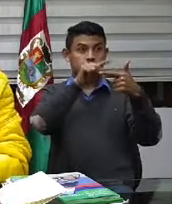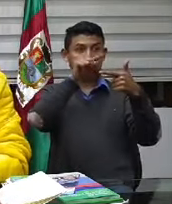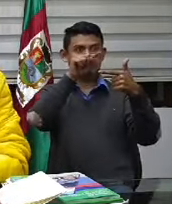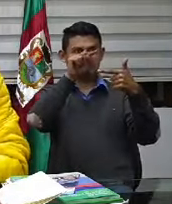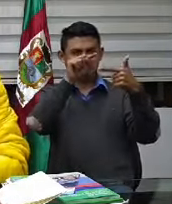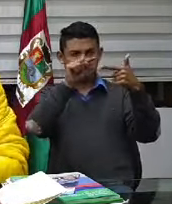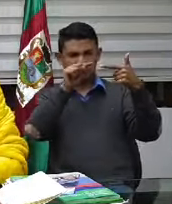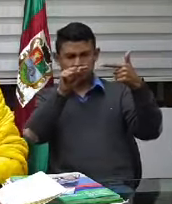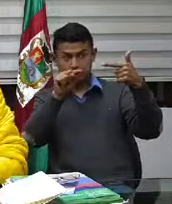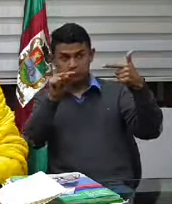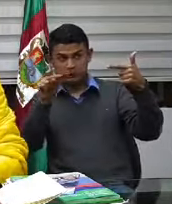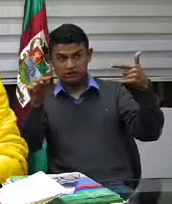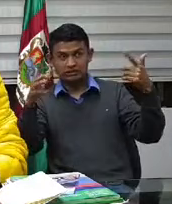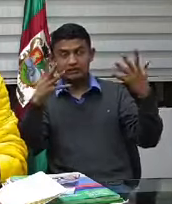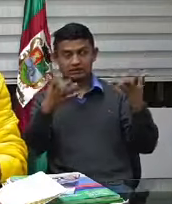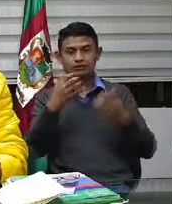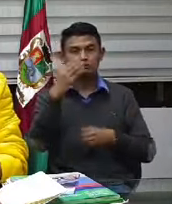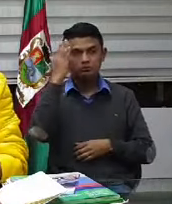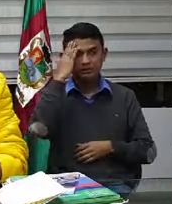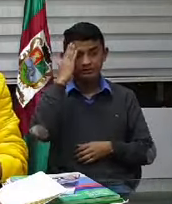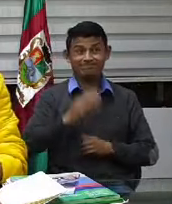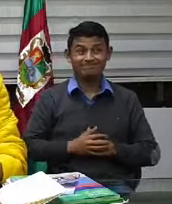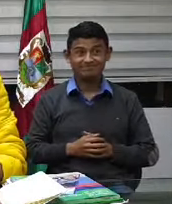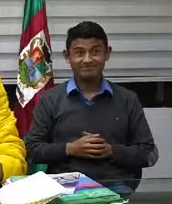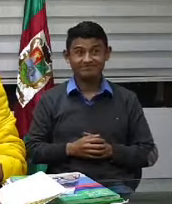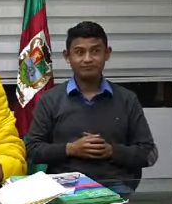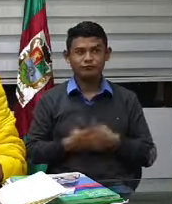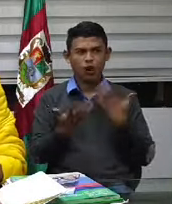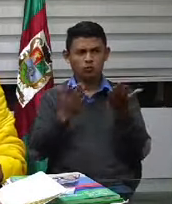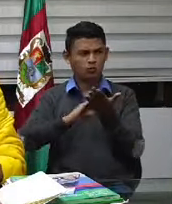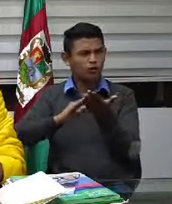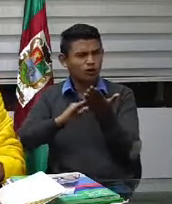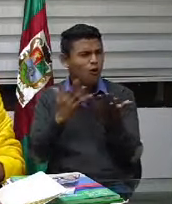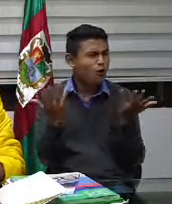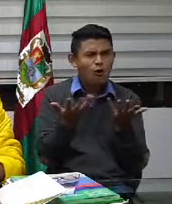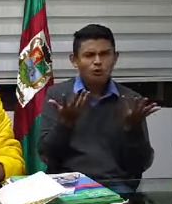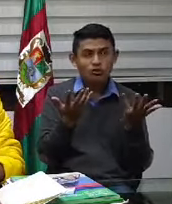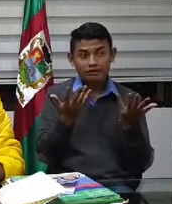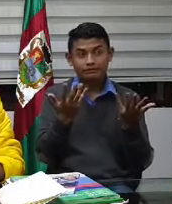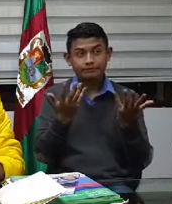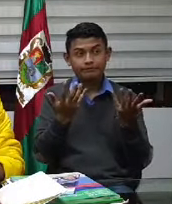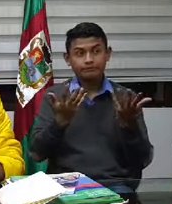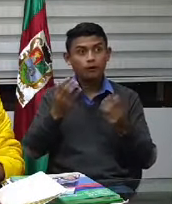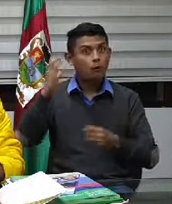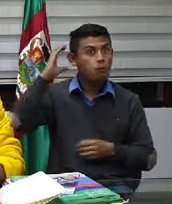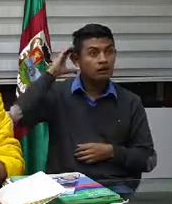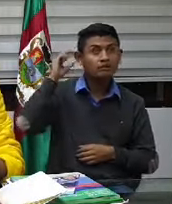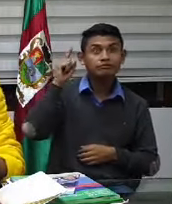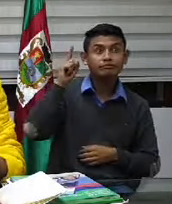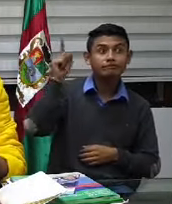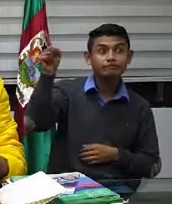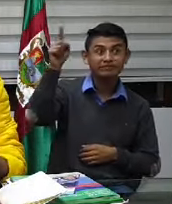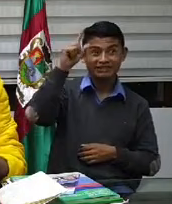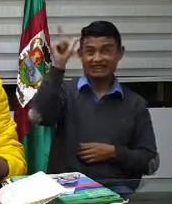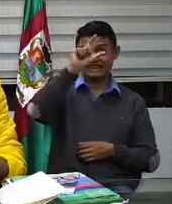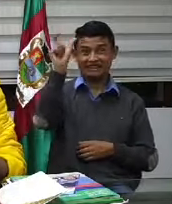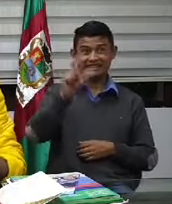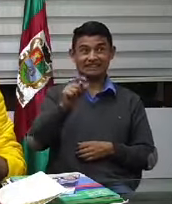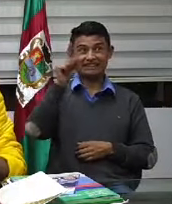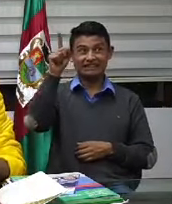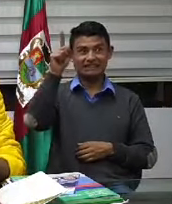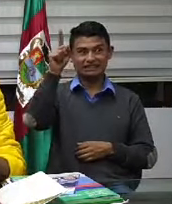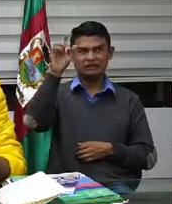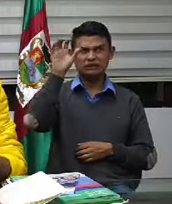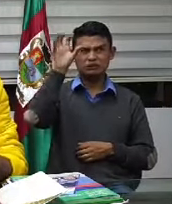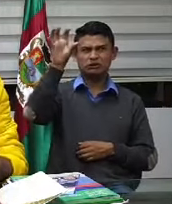decir que empiecen a disminuir los casos son como experiencias exitosas en alguna región de Italia en